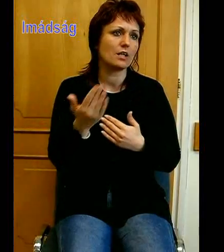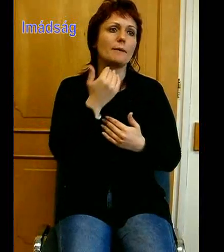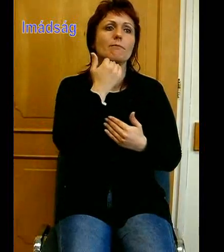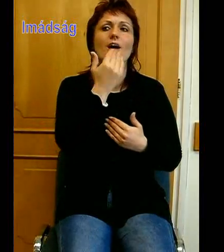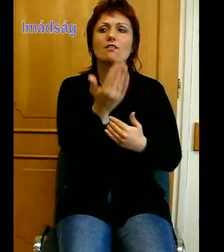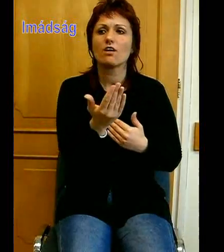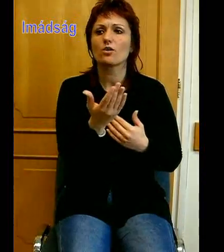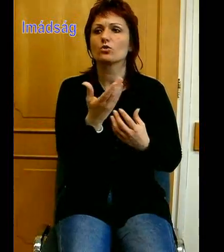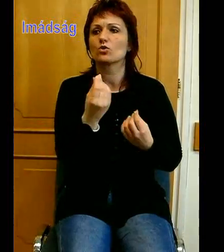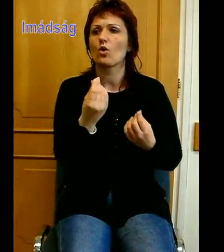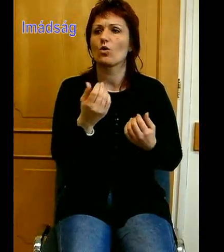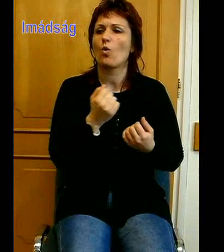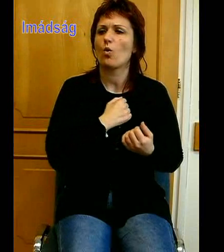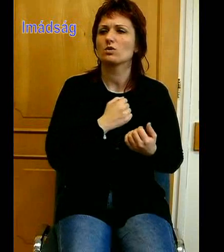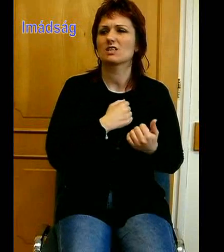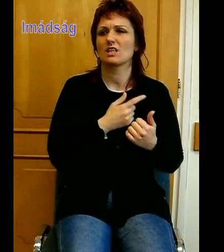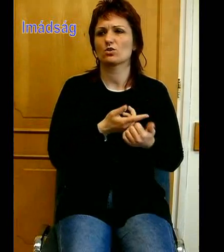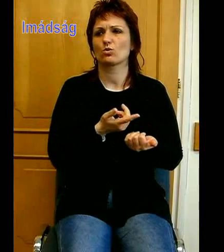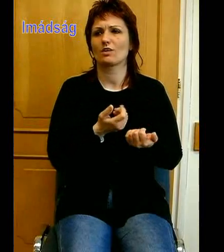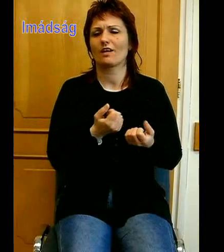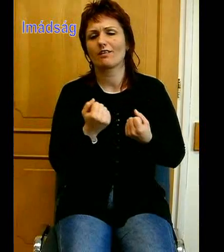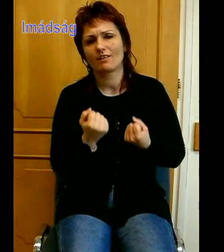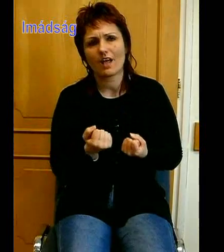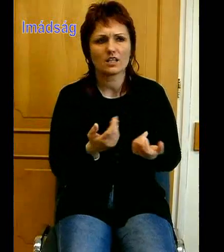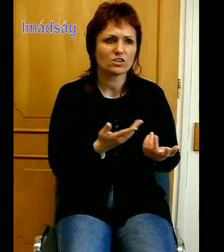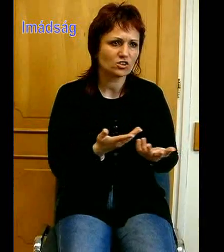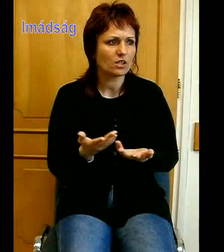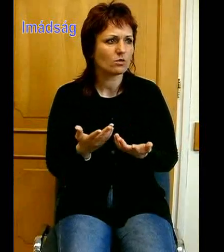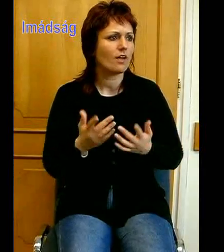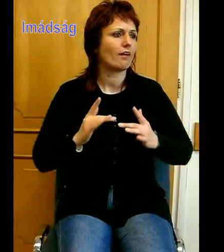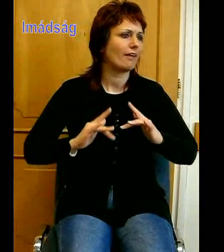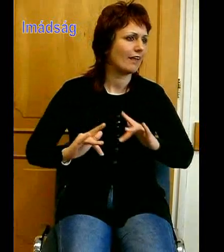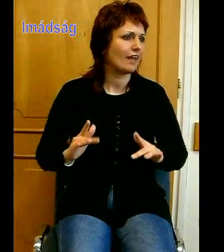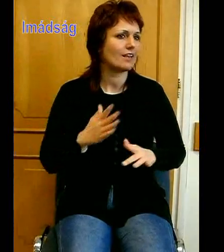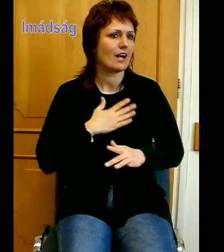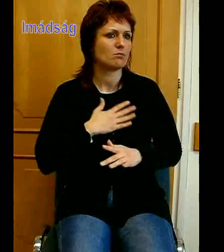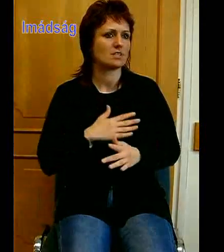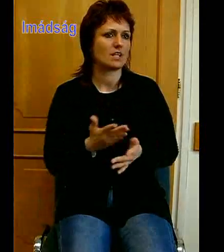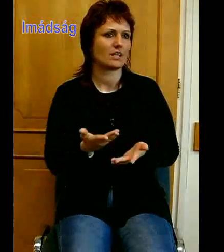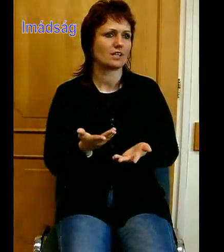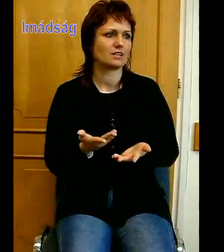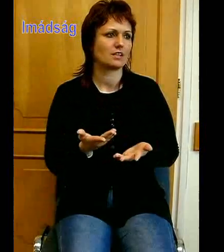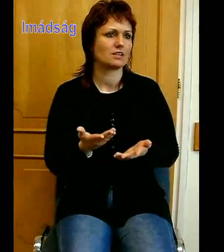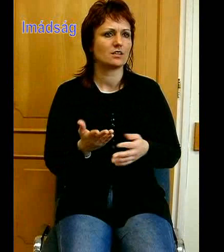nehézkességünket, kényelem szeretetünket. Bocsáss meg, hogy sokszor igyekszünk kipújni,